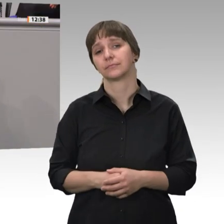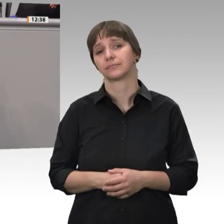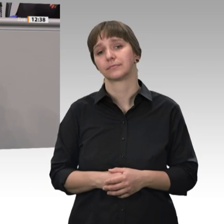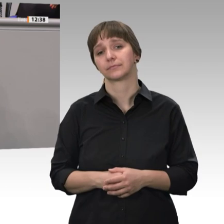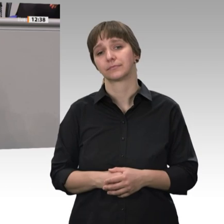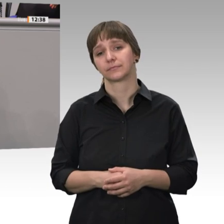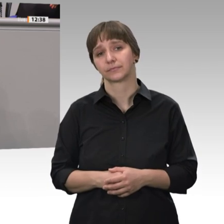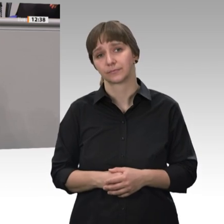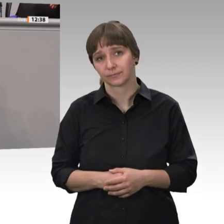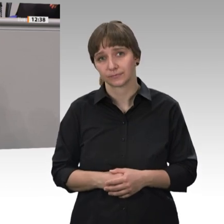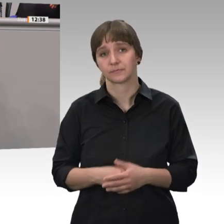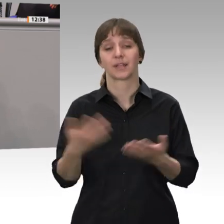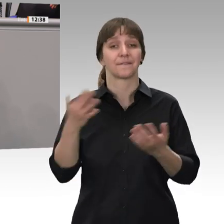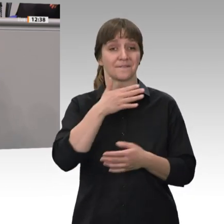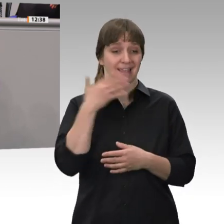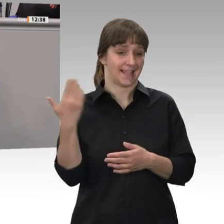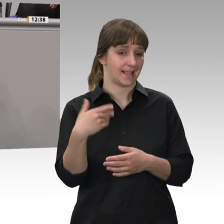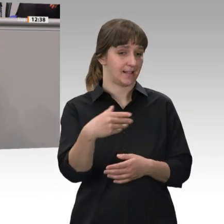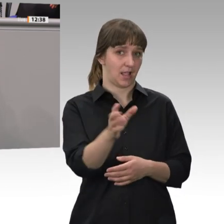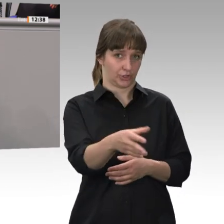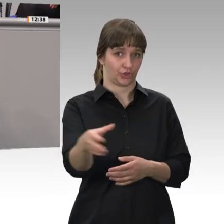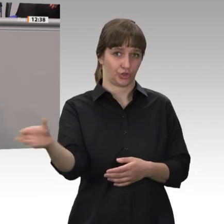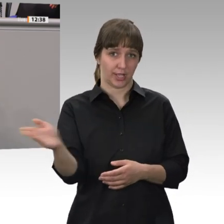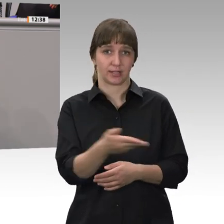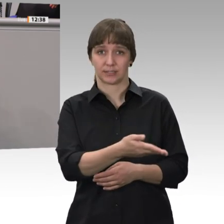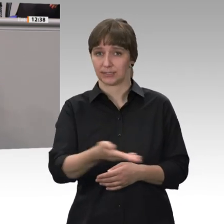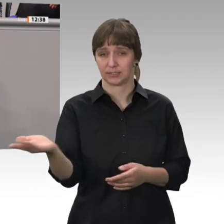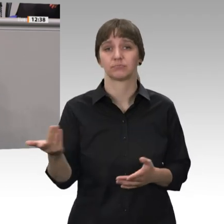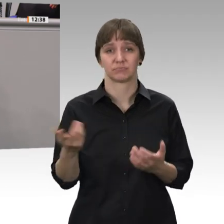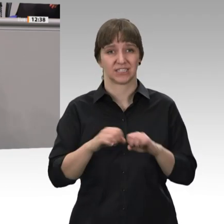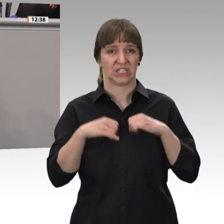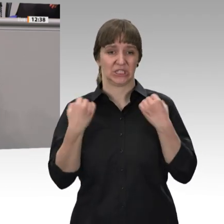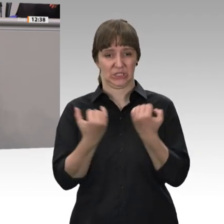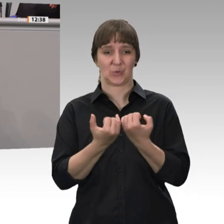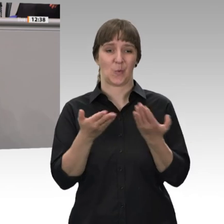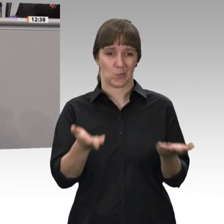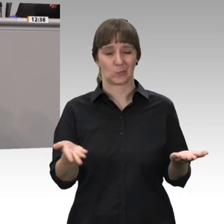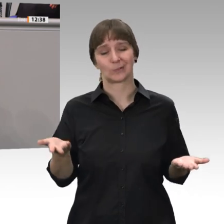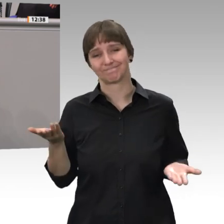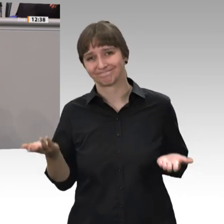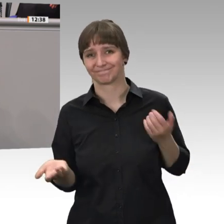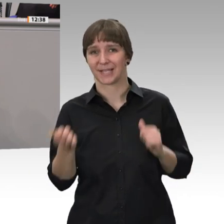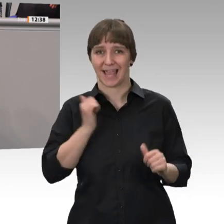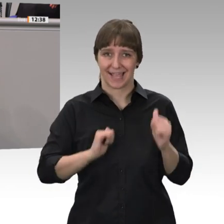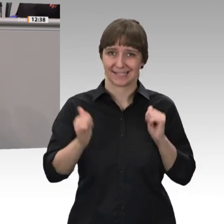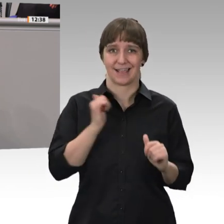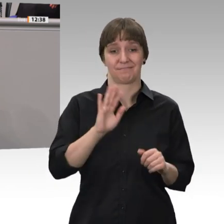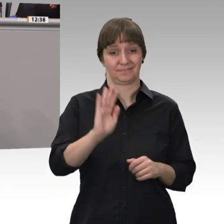dass es viele Arbeitnehmerinnen und Arbeitnehmer gibt, die in einer Situation sind, in der sie leider mit ihrem Gehalt und ihrer